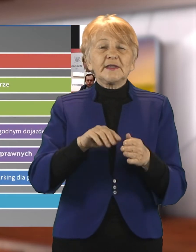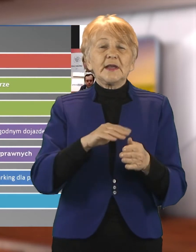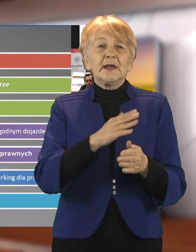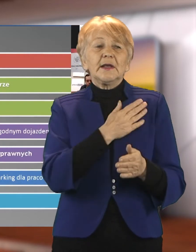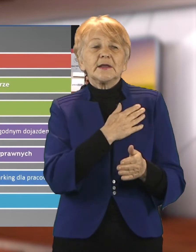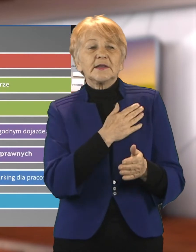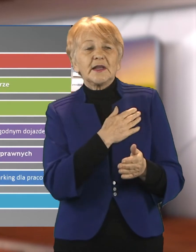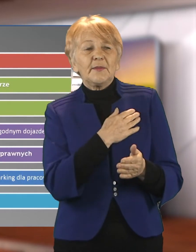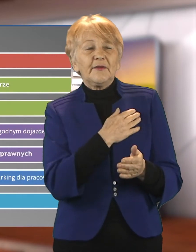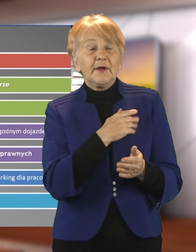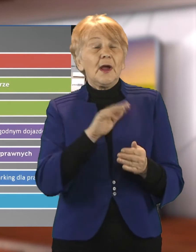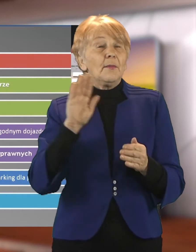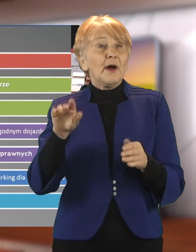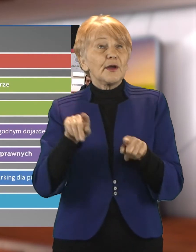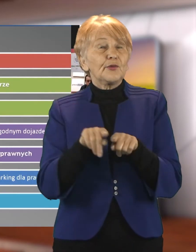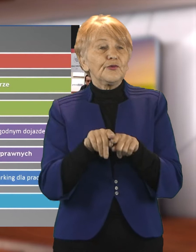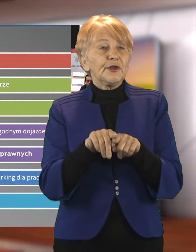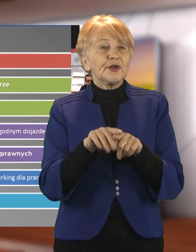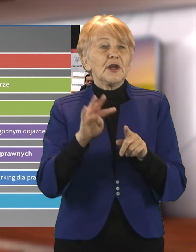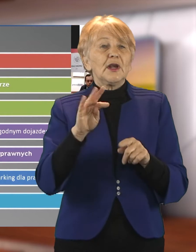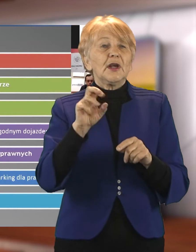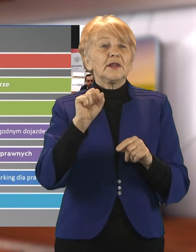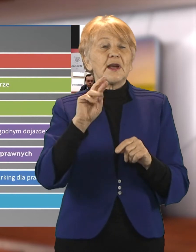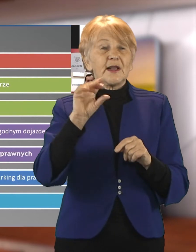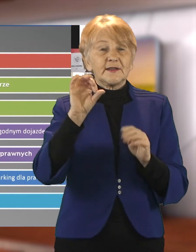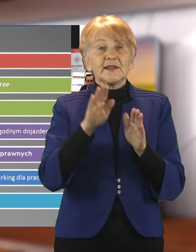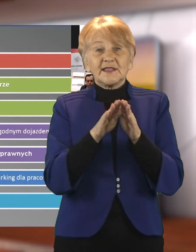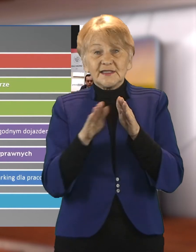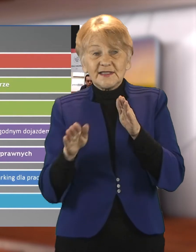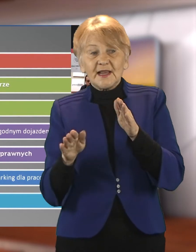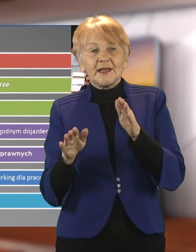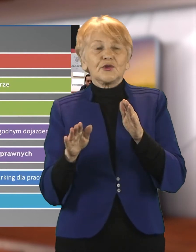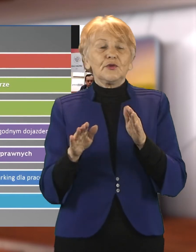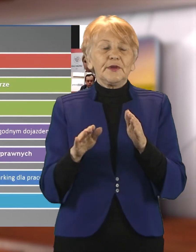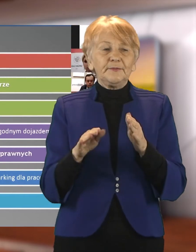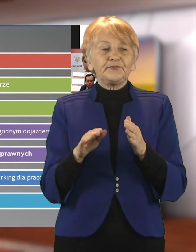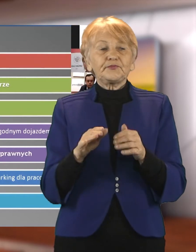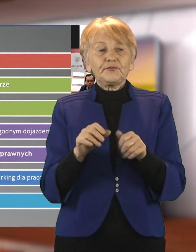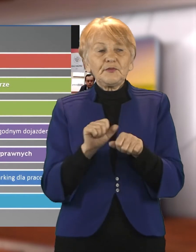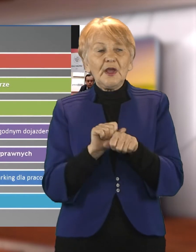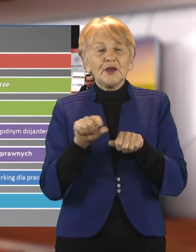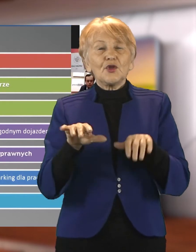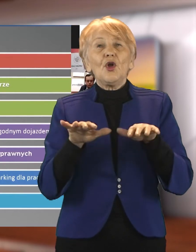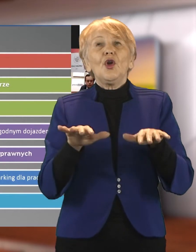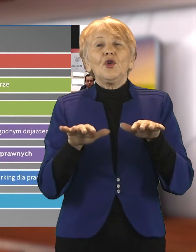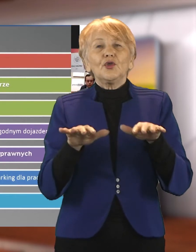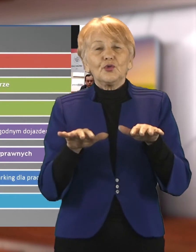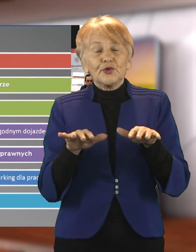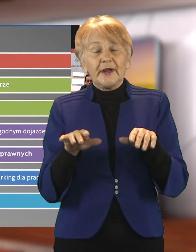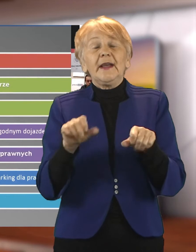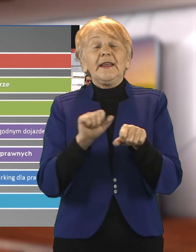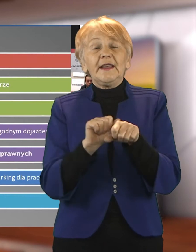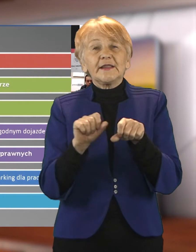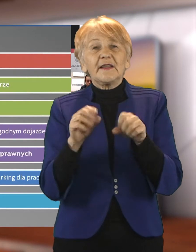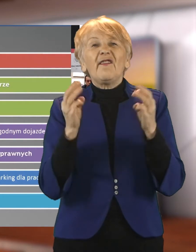To salę dla każdego oddziału, to po 80 m2. Pomieszczenia dostosowane dla dzieci